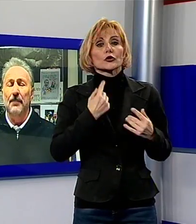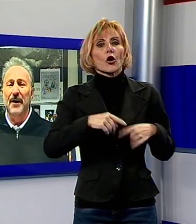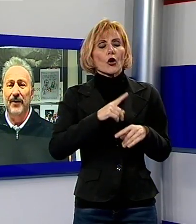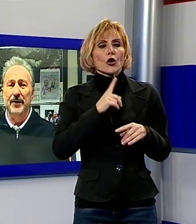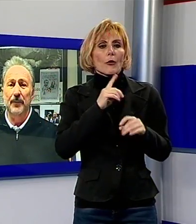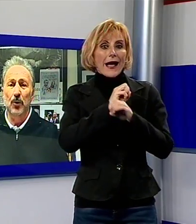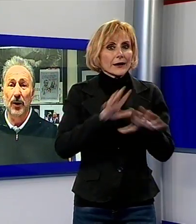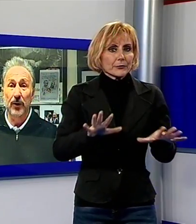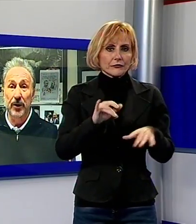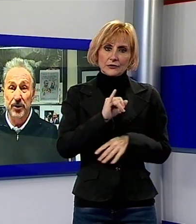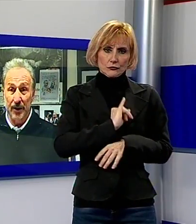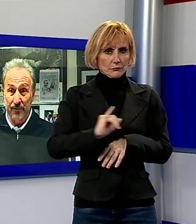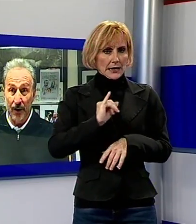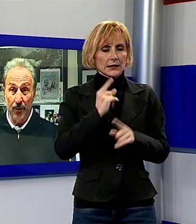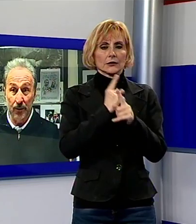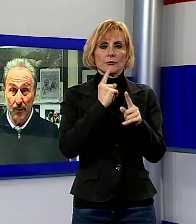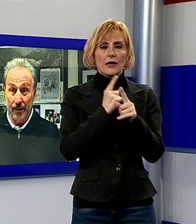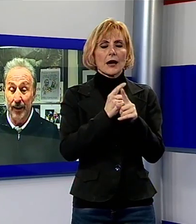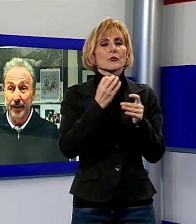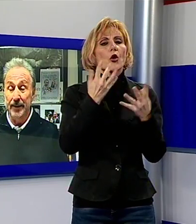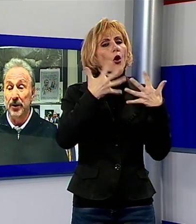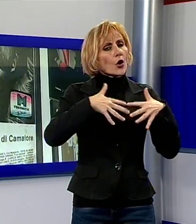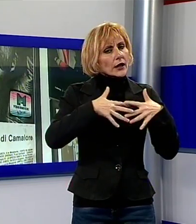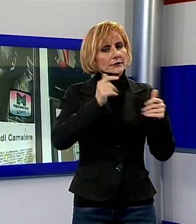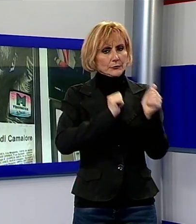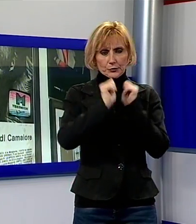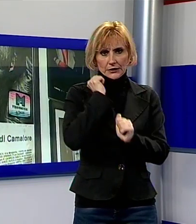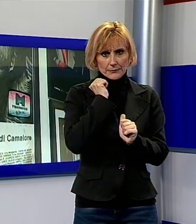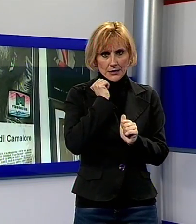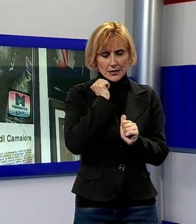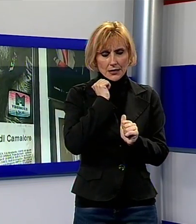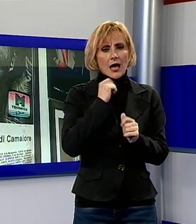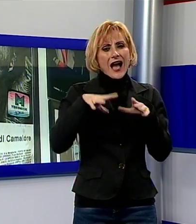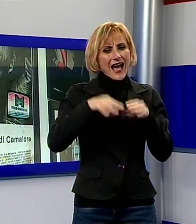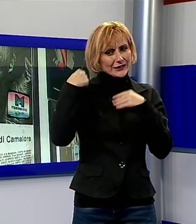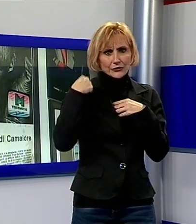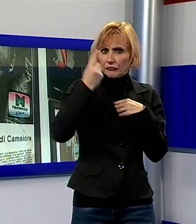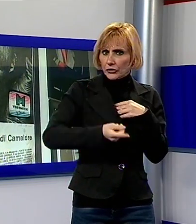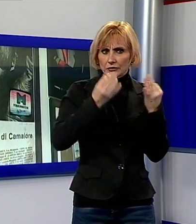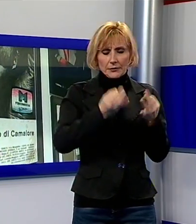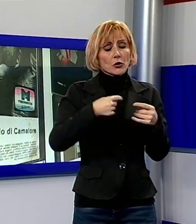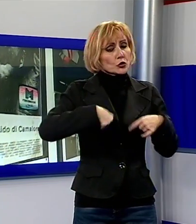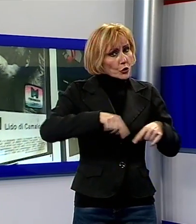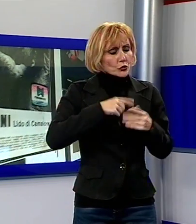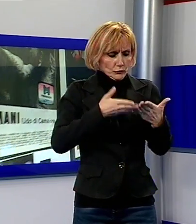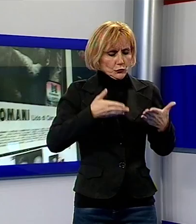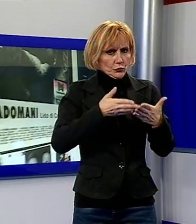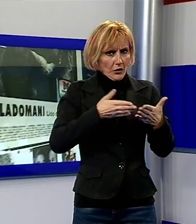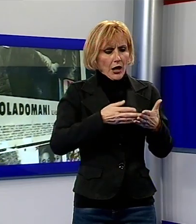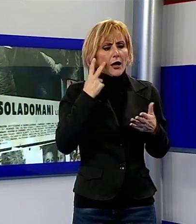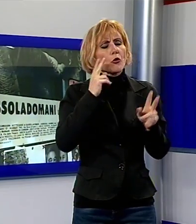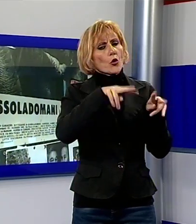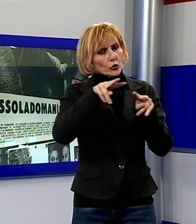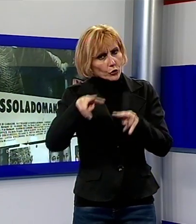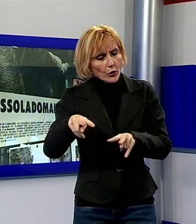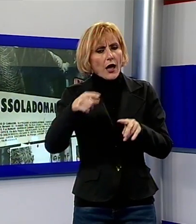mai fatta nemmeno quando era necessario farlo dall'inizio, quindi stiamo studiando il caso, stiamo facendo tutti i nostri sopralluoghi,